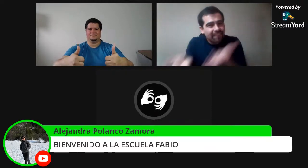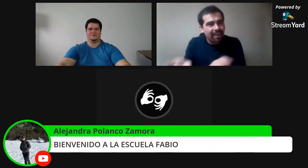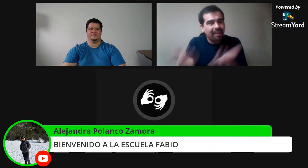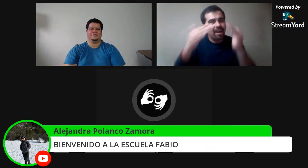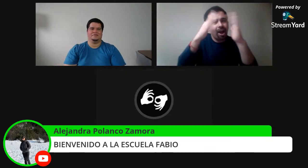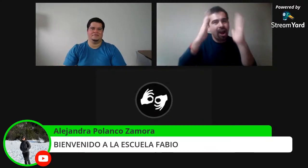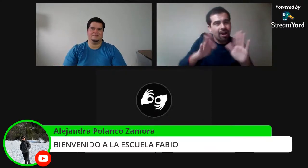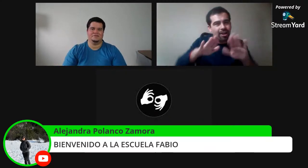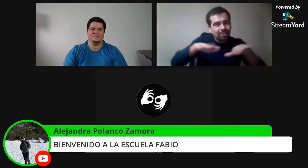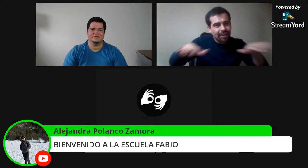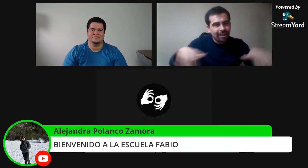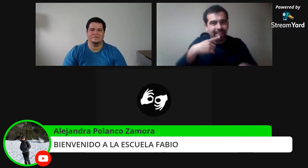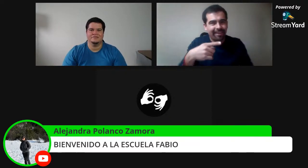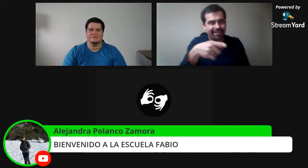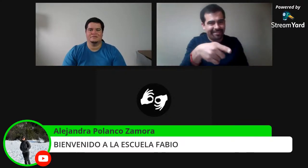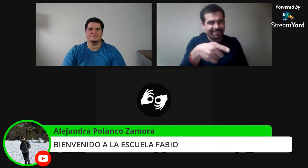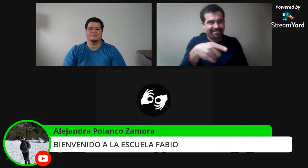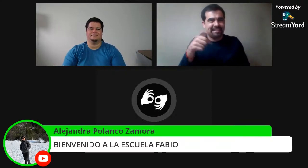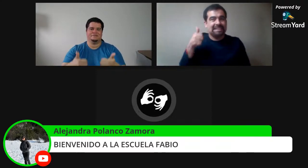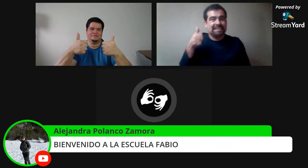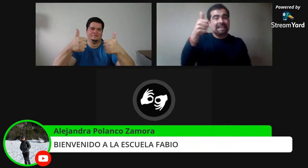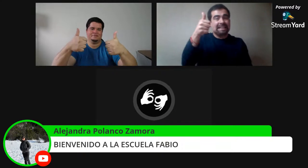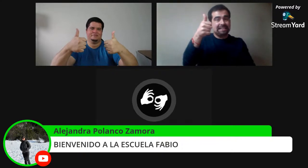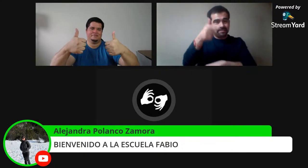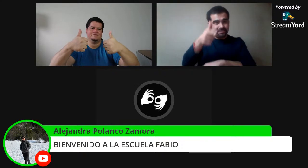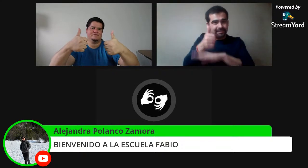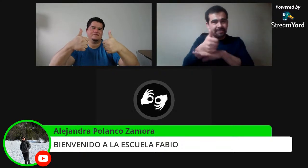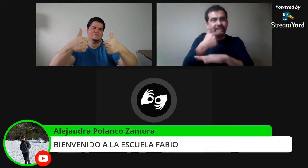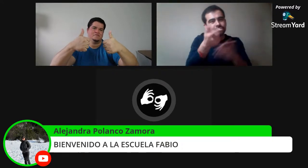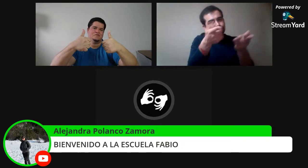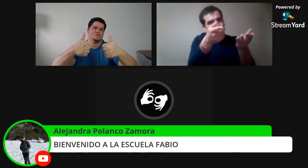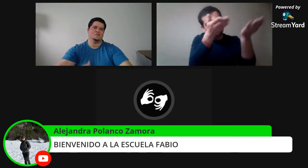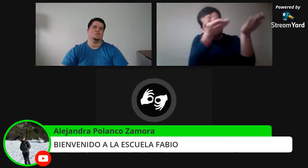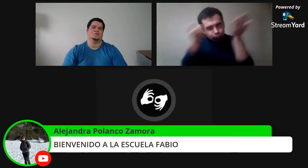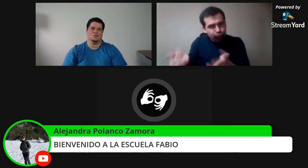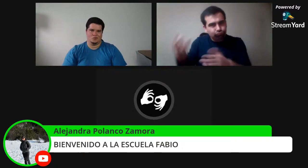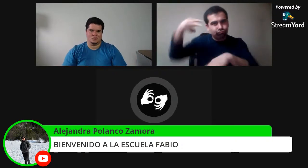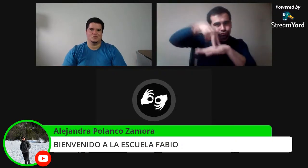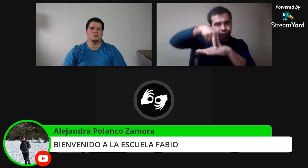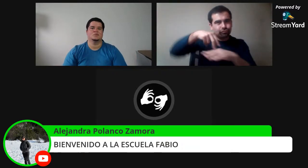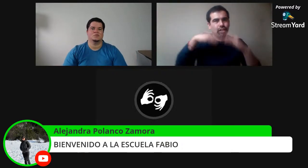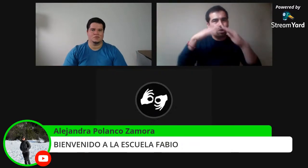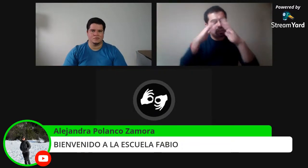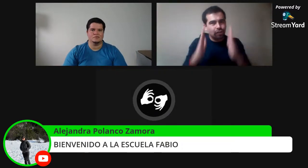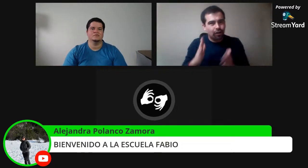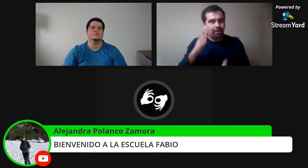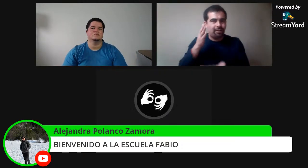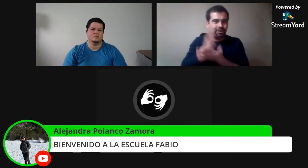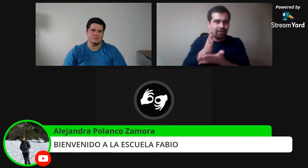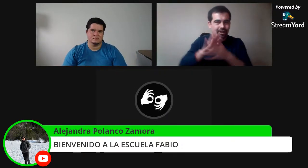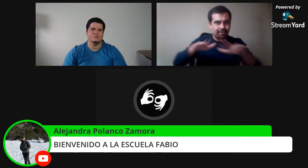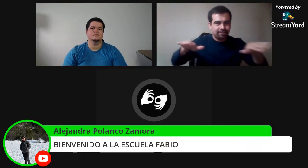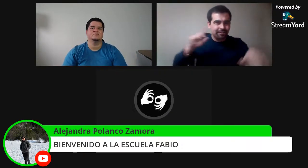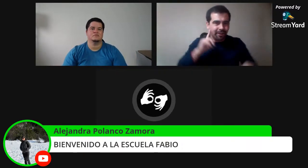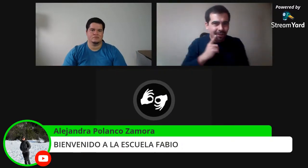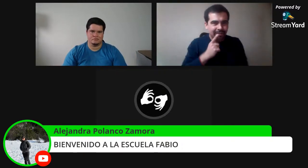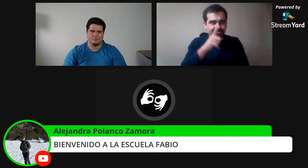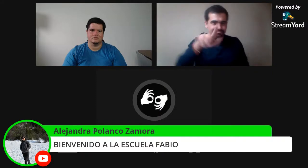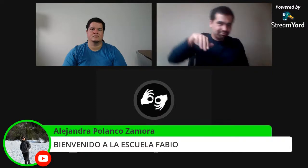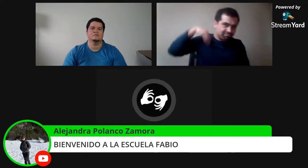abrazo. Y también nos gustaría invitarte a la escuela, a nuestra escuela de sordos, para que pudieras presentarte allí